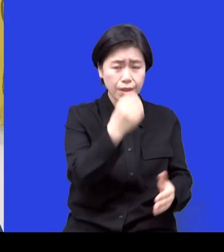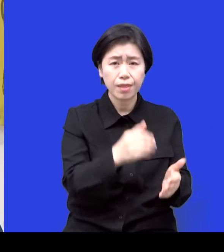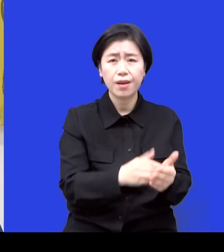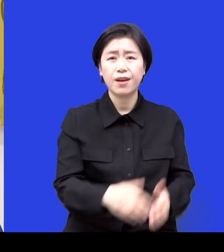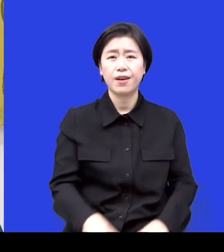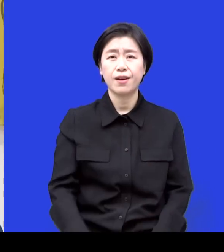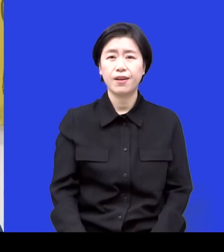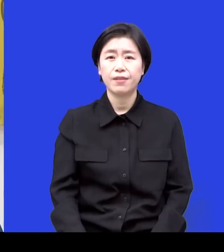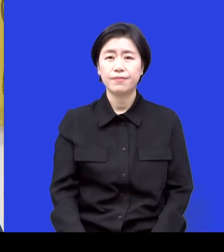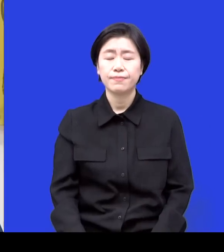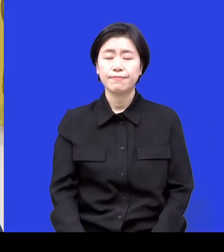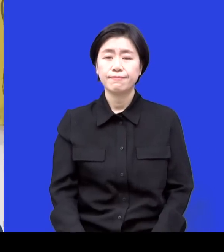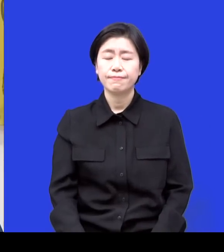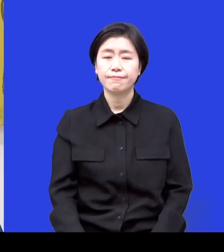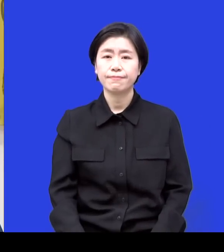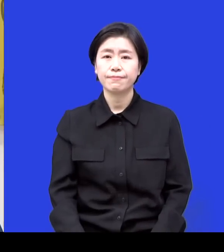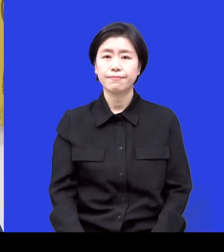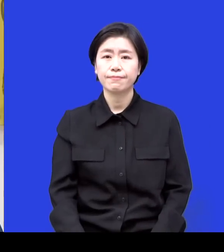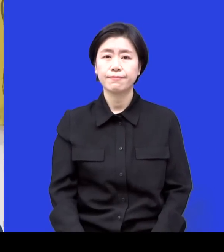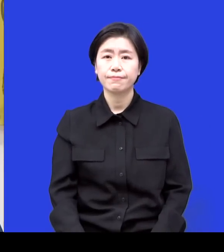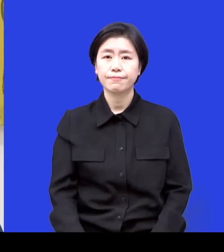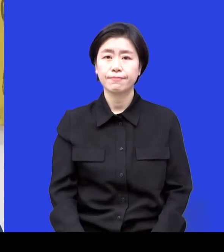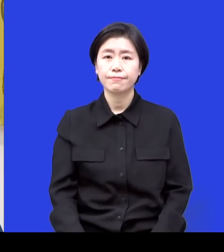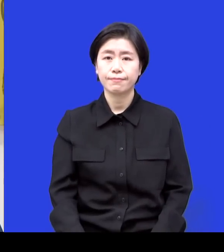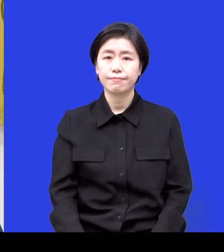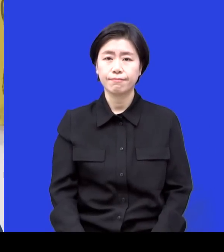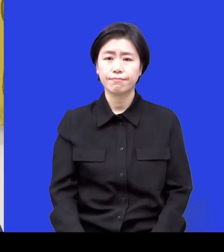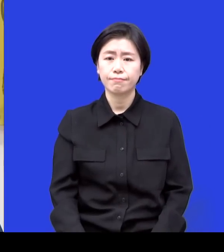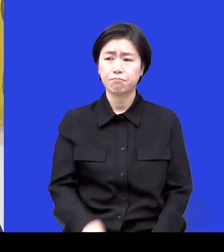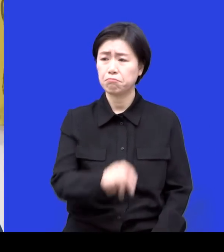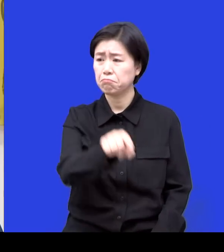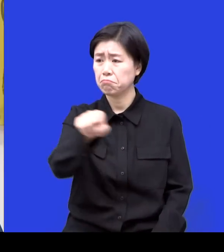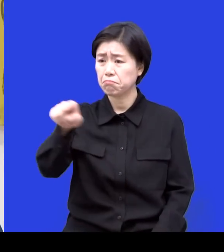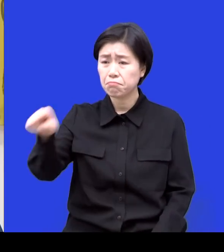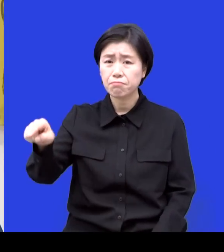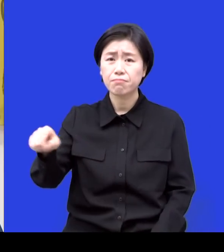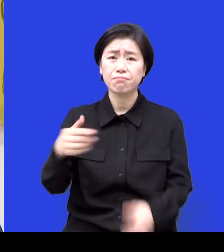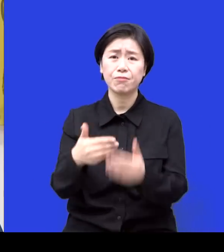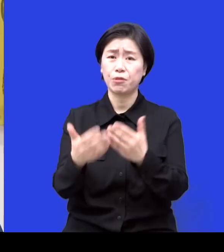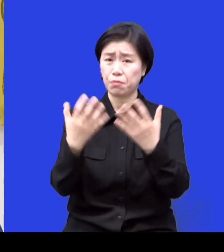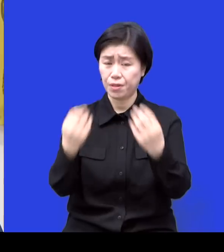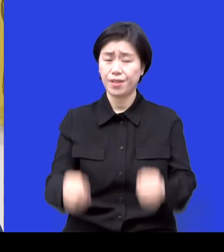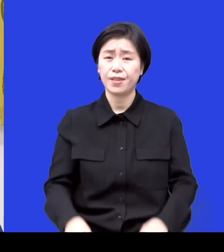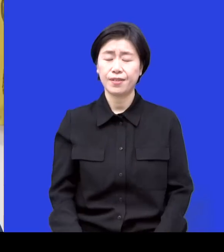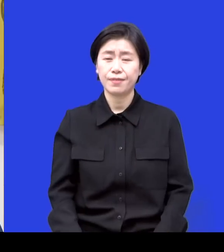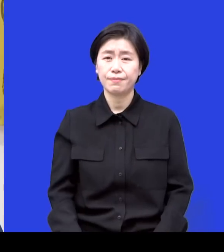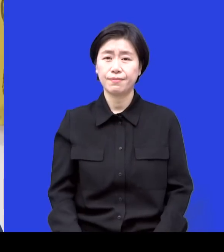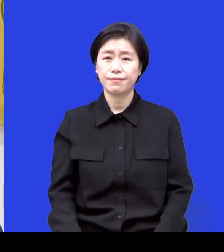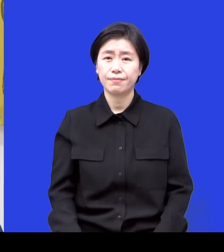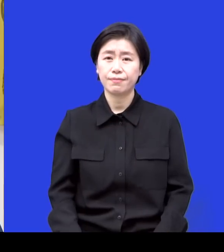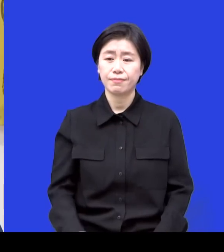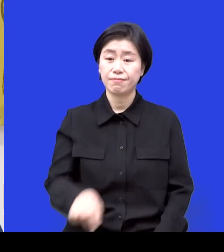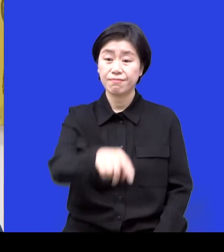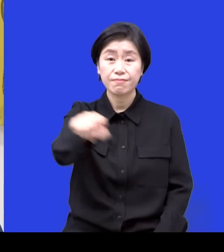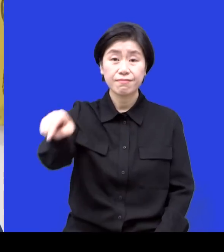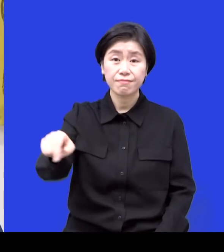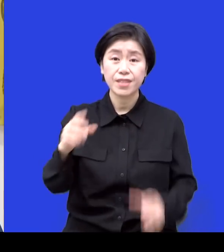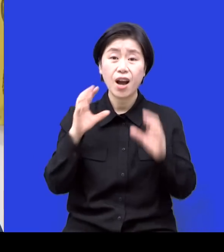흔하다고 얘기하는 이유는 여러 아이들한테 얘기를 들어가지고 이제 뭐 아이들이 어렸을 때 얘기를 웃으면서 사실 하는